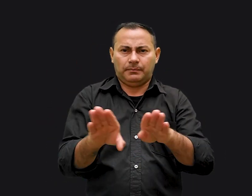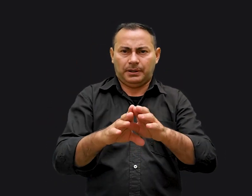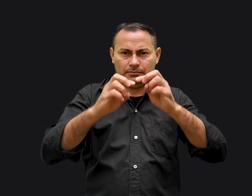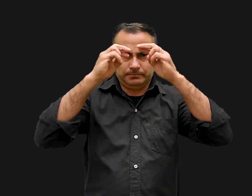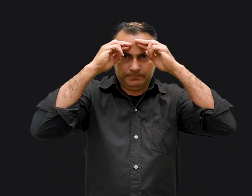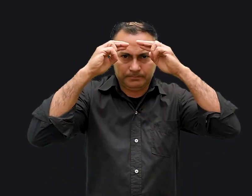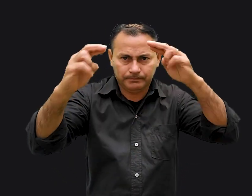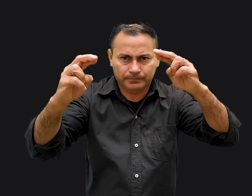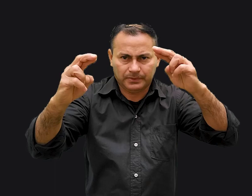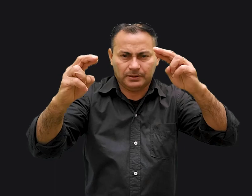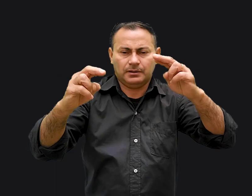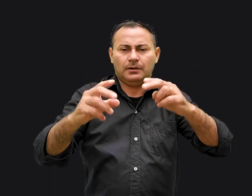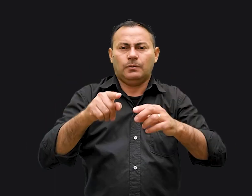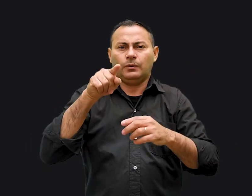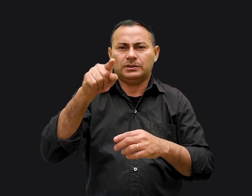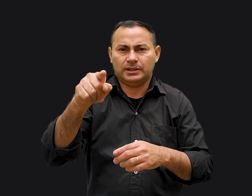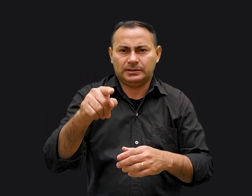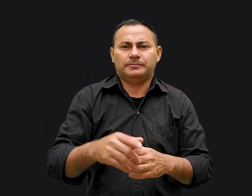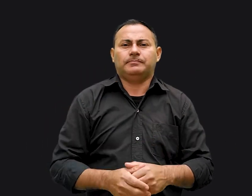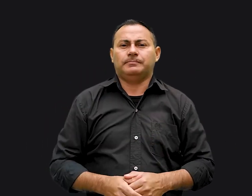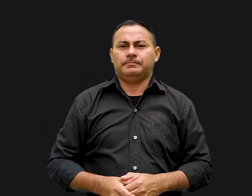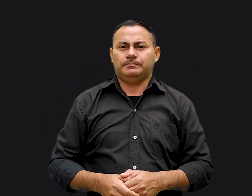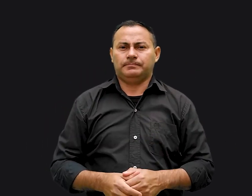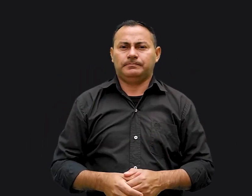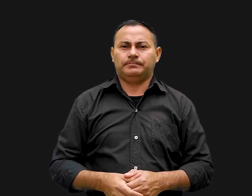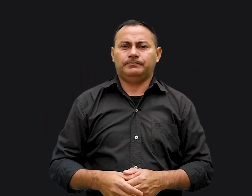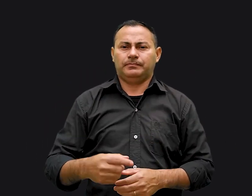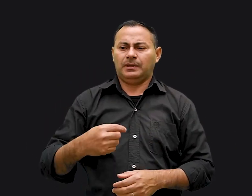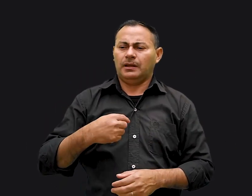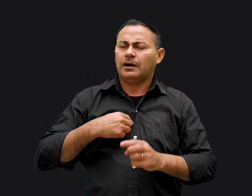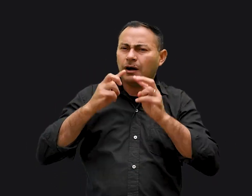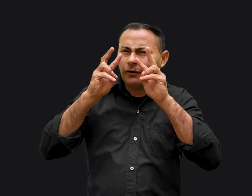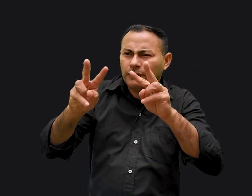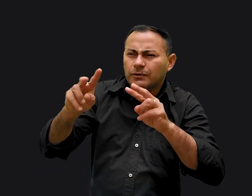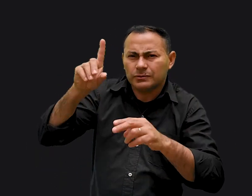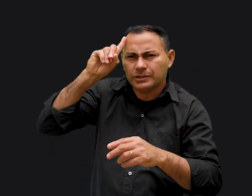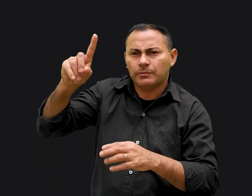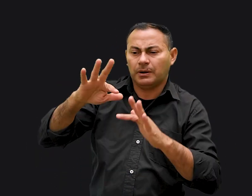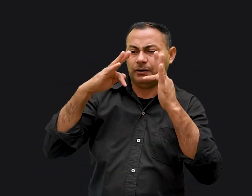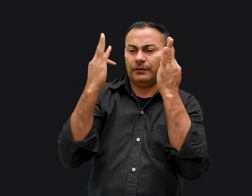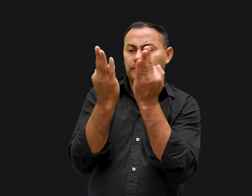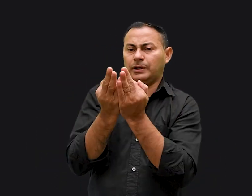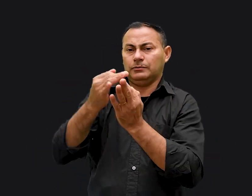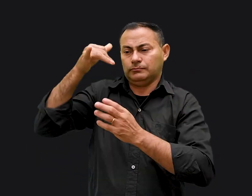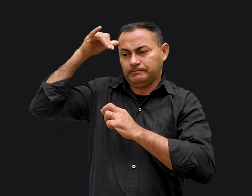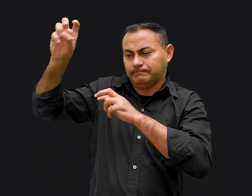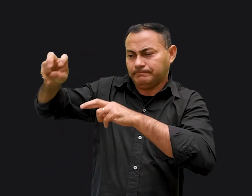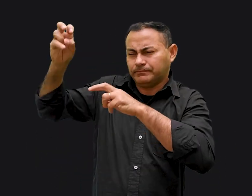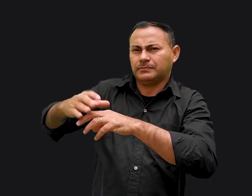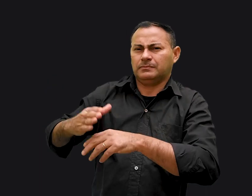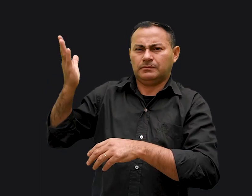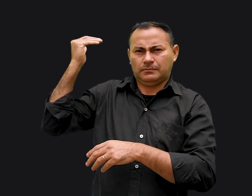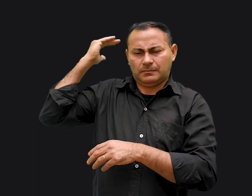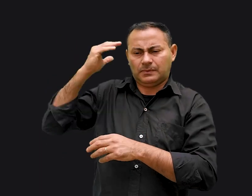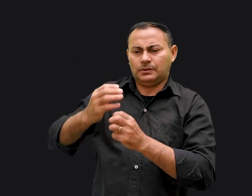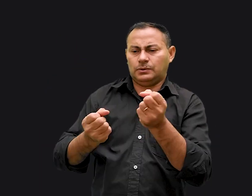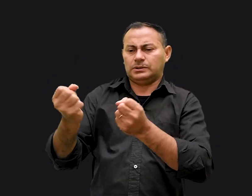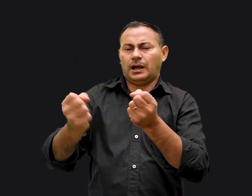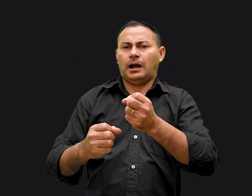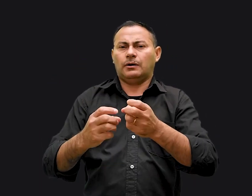honrarem e respeitarem vocês. Eu ouvi uma vez sobre uma família de fazendeiros nos tempos dos carros de duas